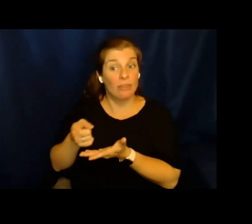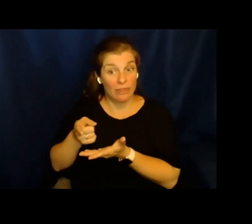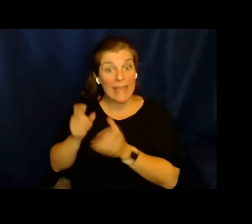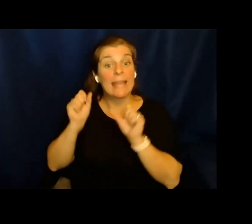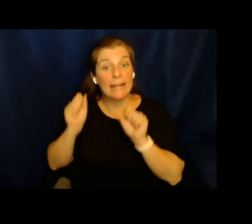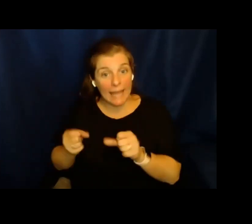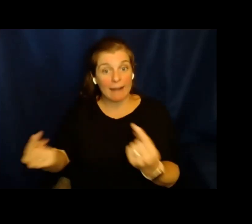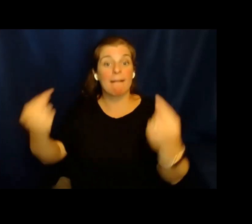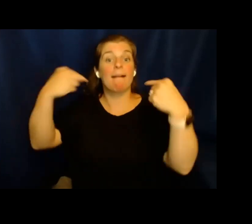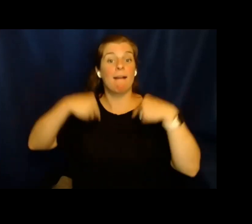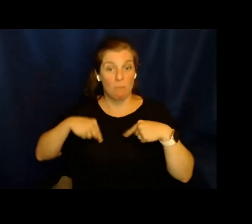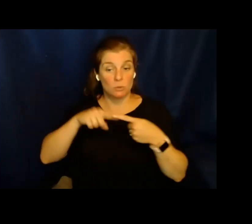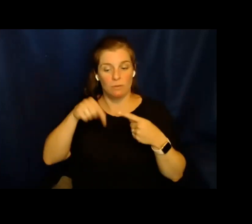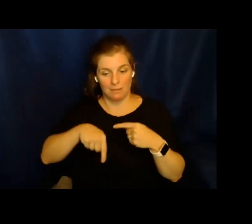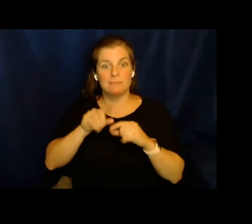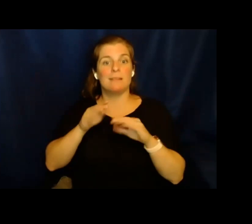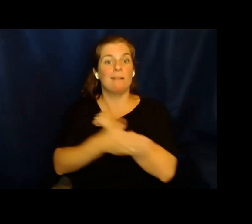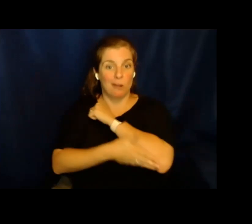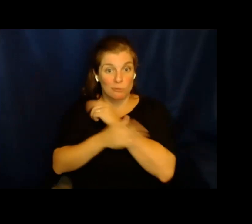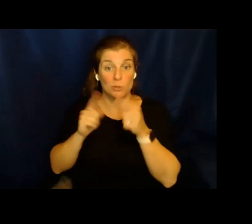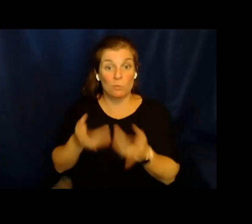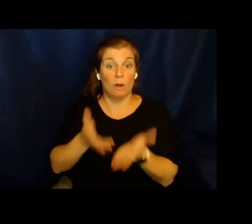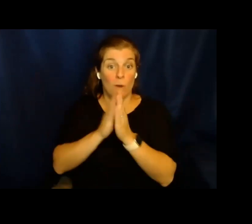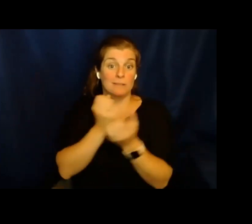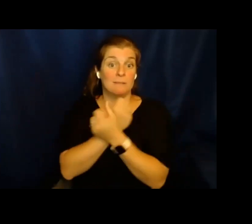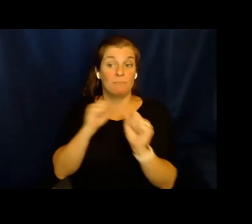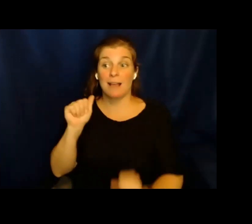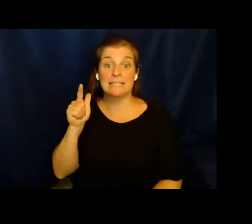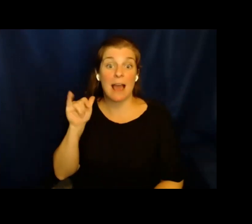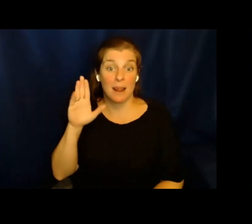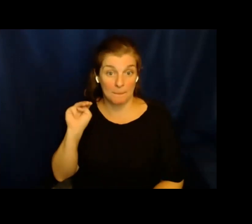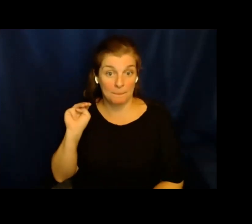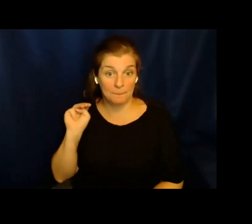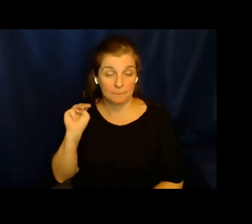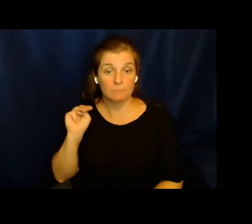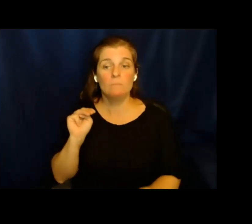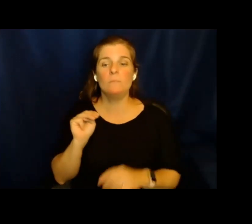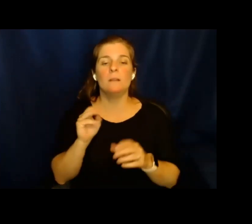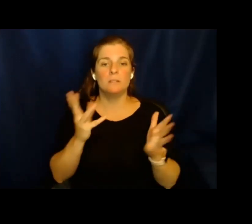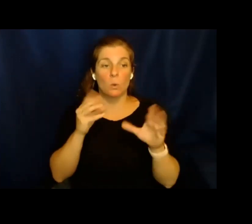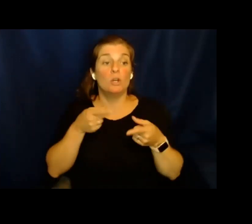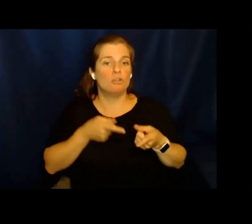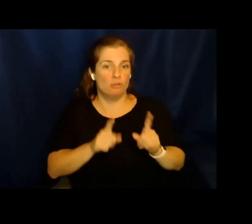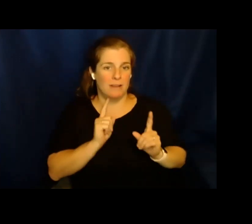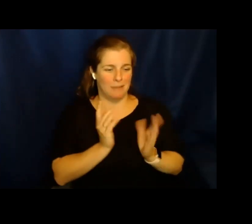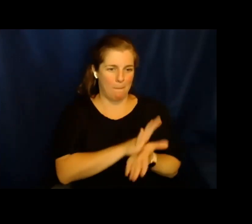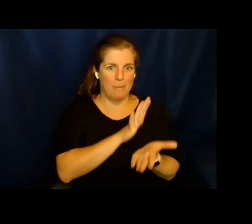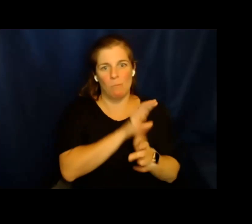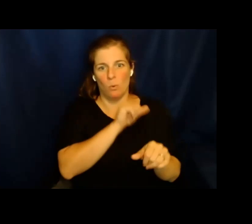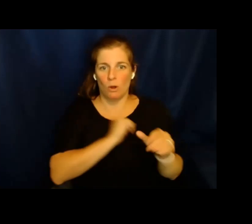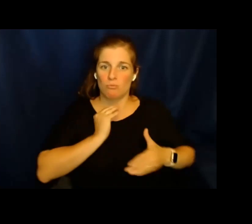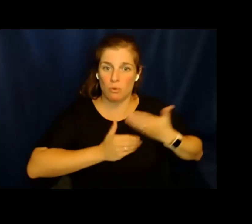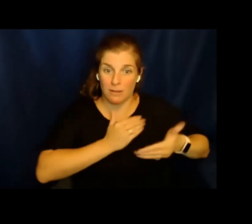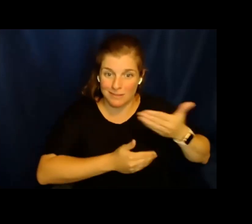de ellos. A ellos legalmente se les permite ingresar a este país a pedir asilo. Bueno, durante ese proceso de